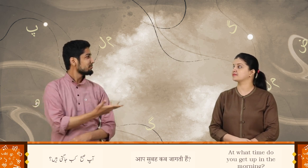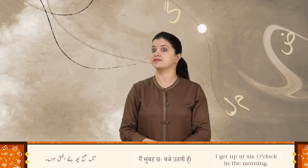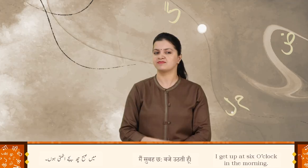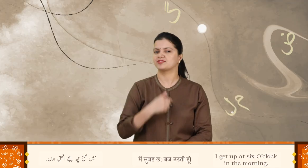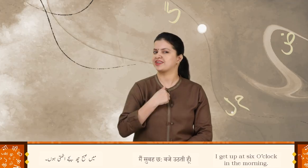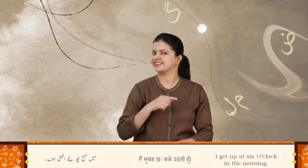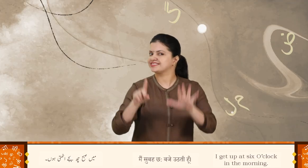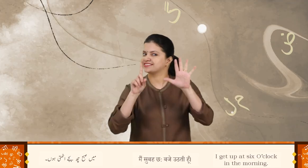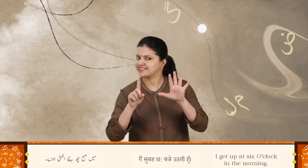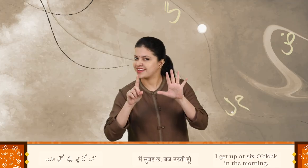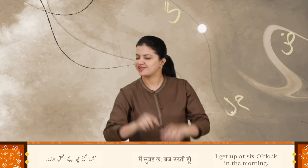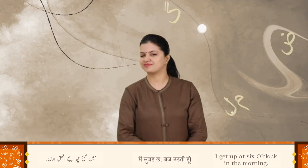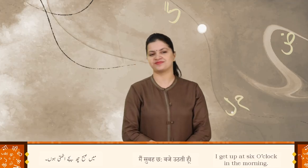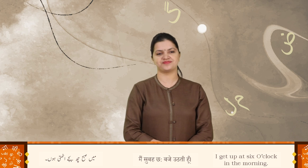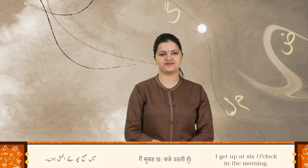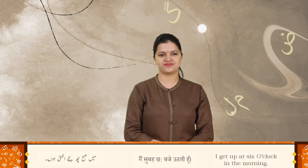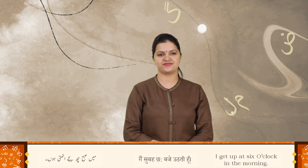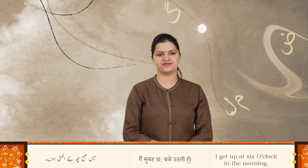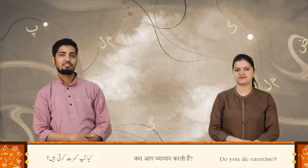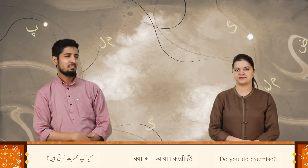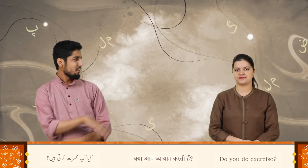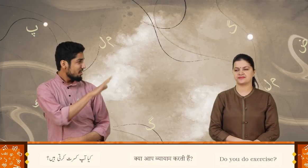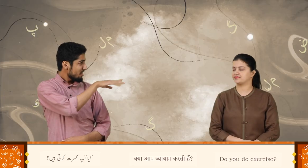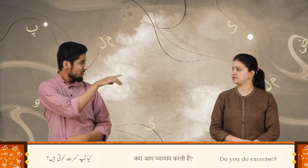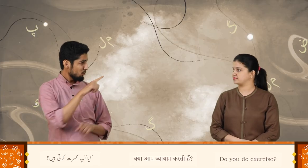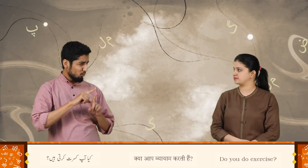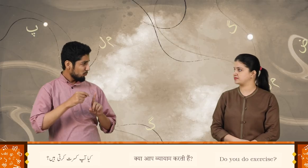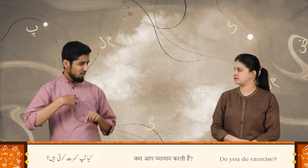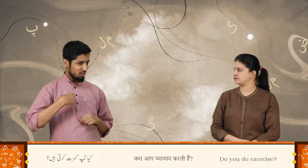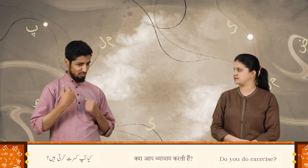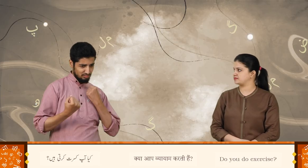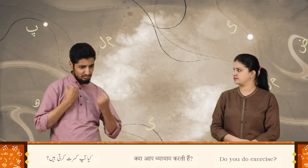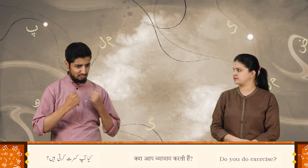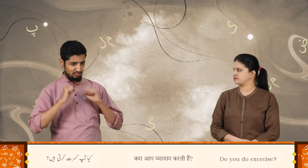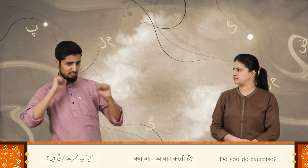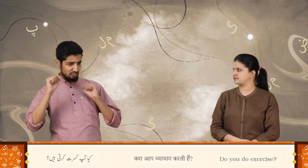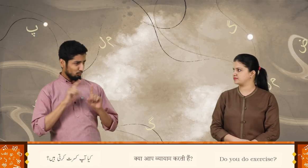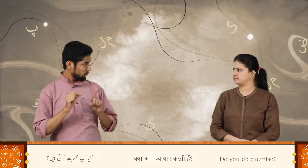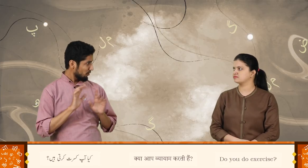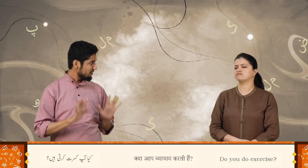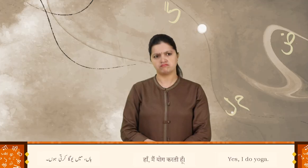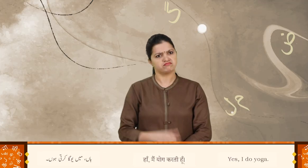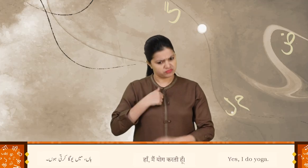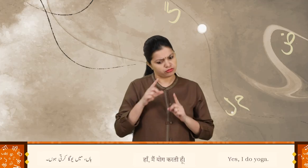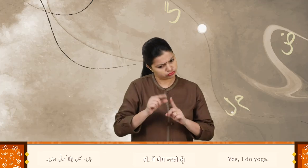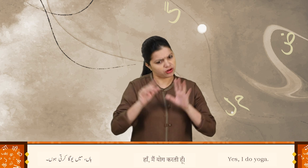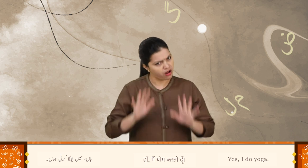میں صبح چھ بجے اٹھتی ہوں کیا آپ کسرت کرتی ہیں؟ ہاں میں یوگا